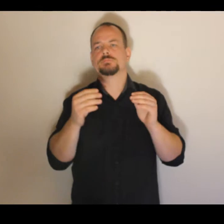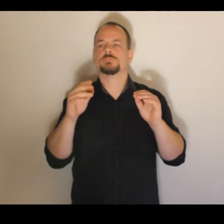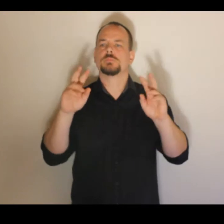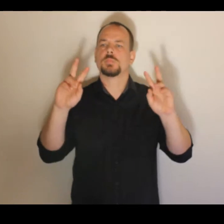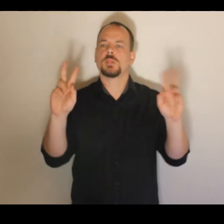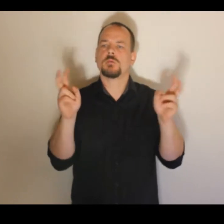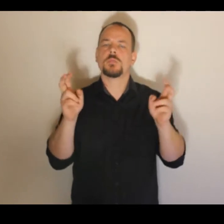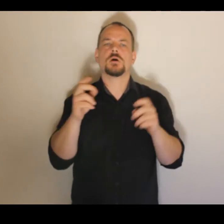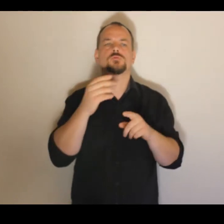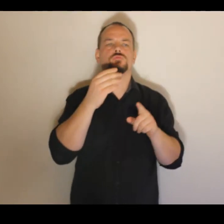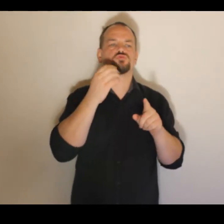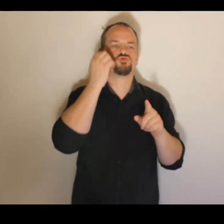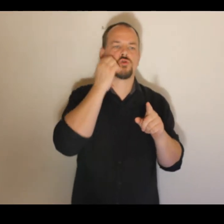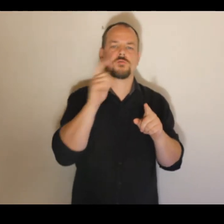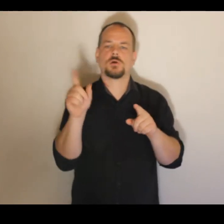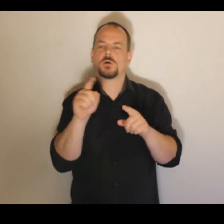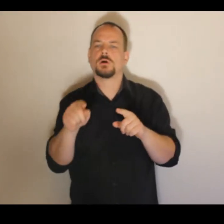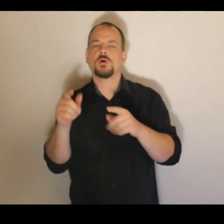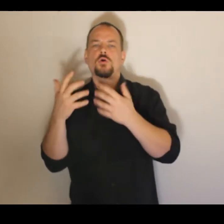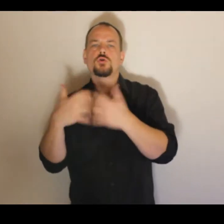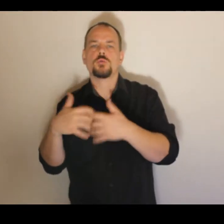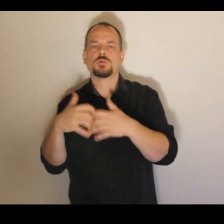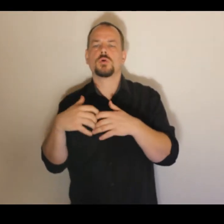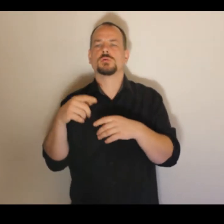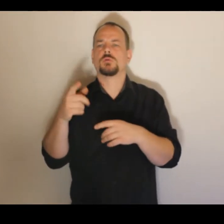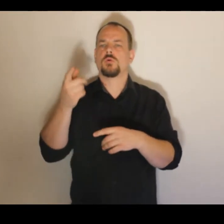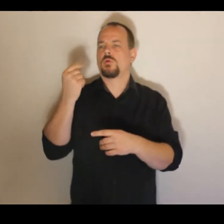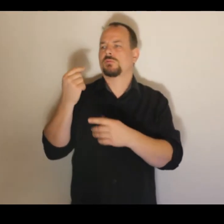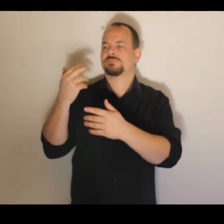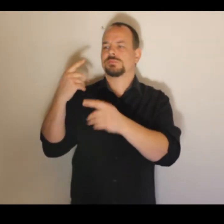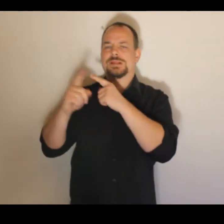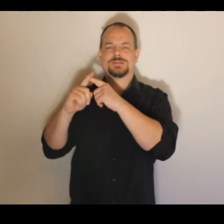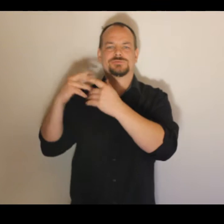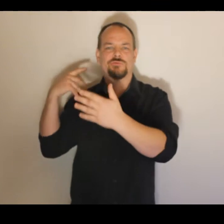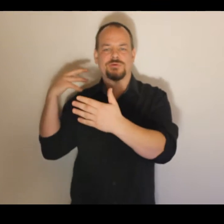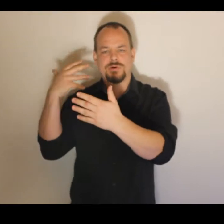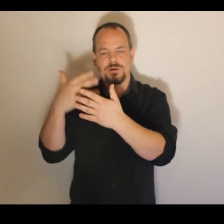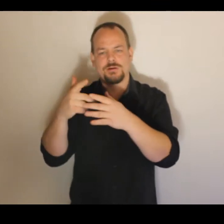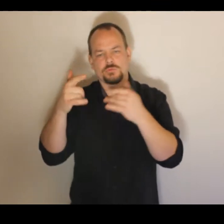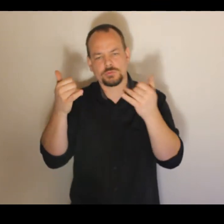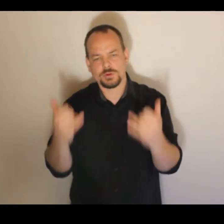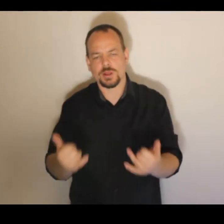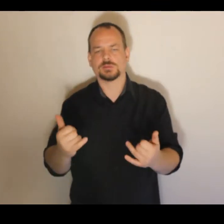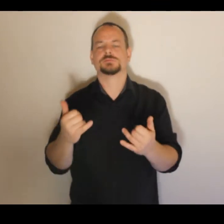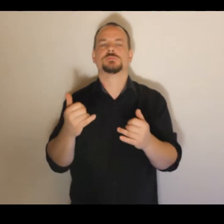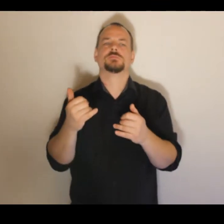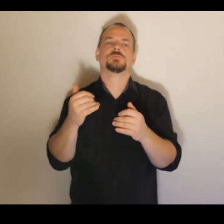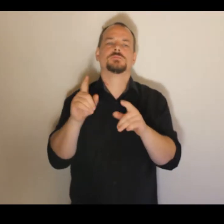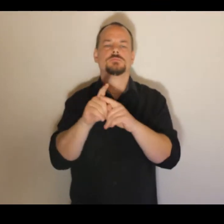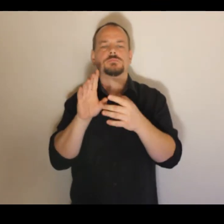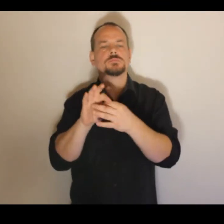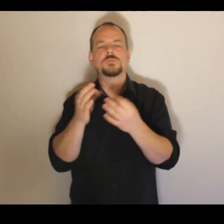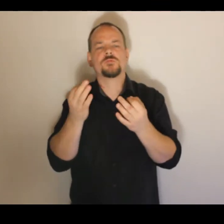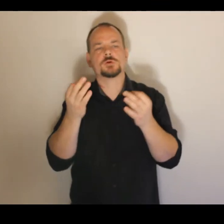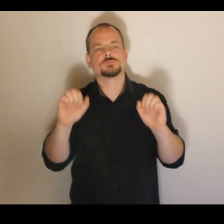některé historické a možná i etické otázky v souvislosti s ve spoluprací evolučně a uměle